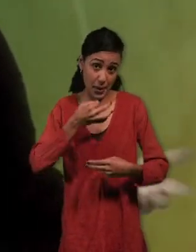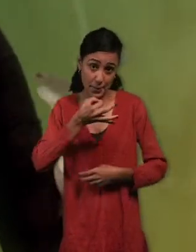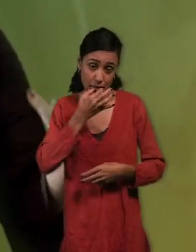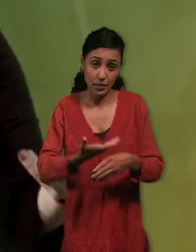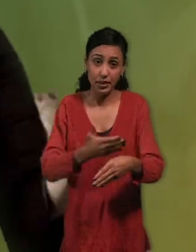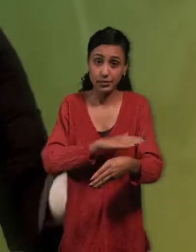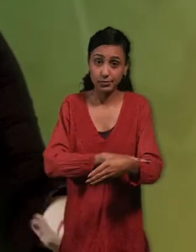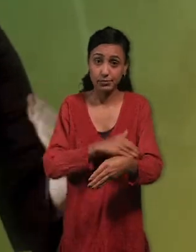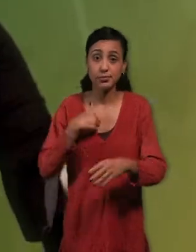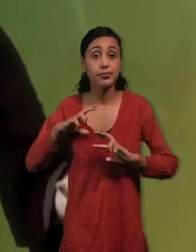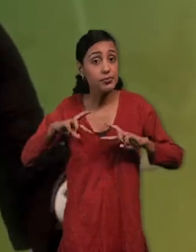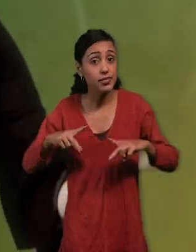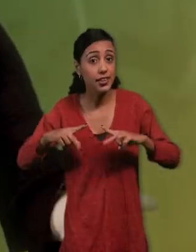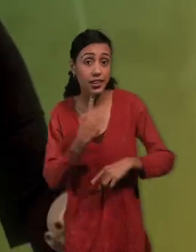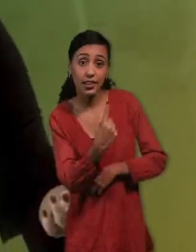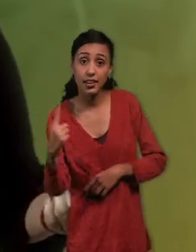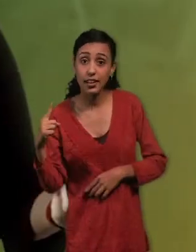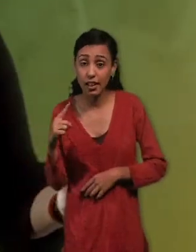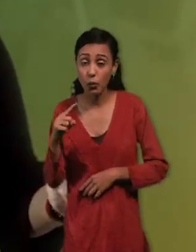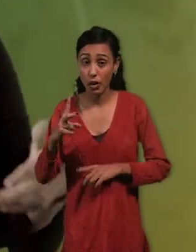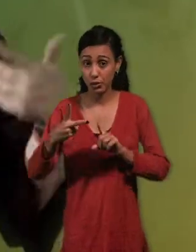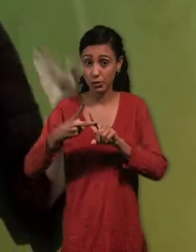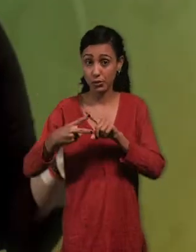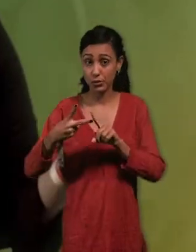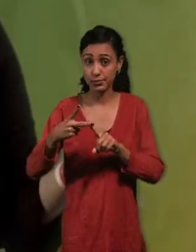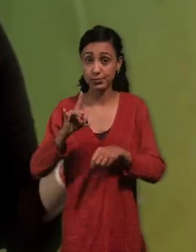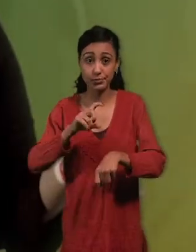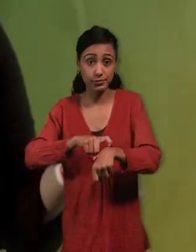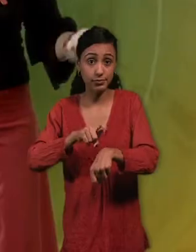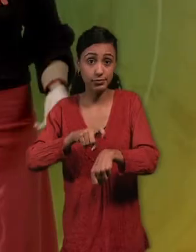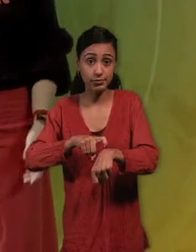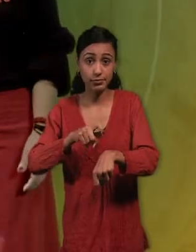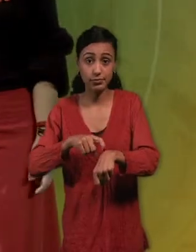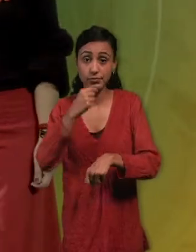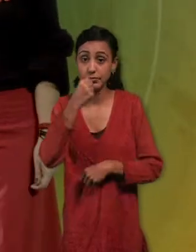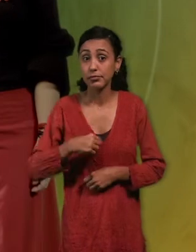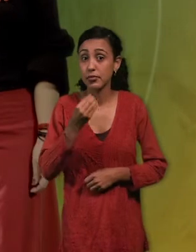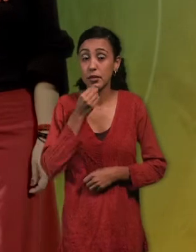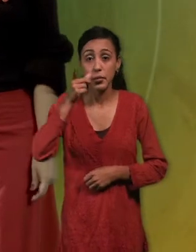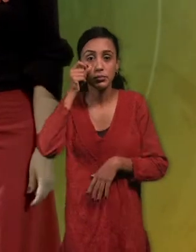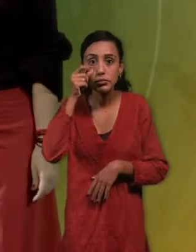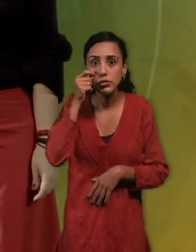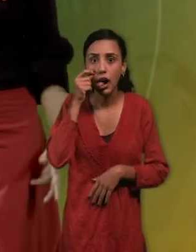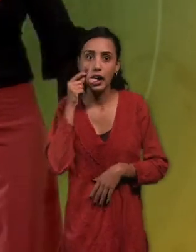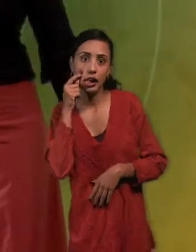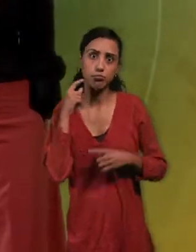que vamos a repetir cada una de esas animaciones dos veces, en 15 movimientos. El personaje no puede pestañear, sacar la lengua, mover la cabeza,